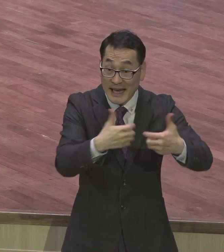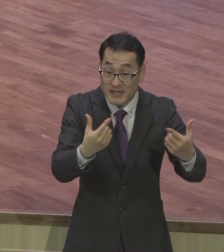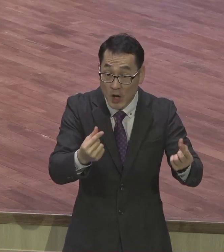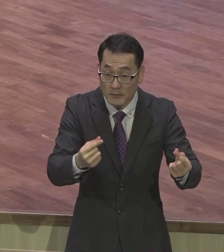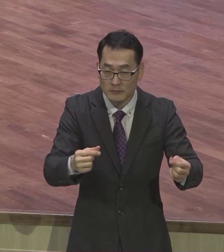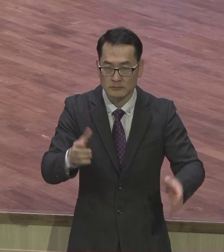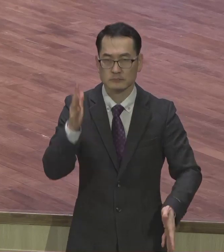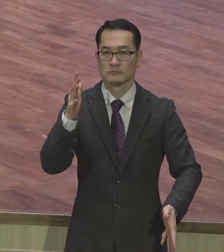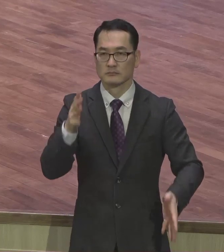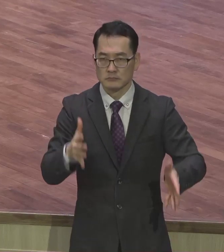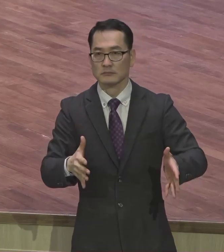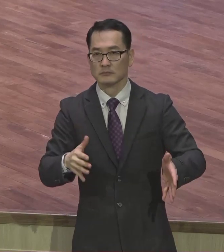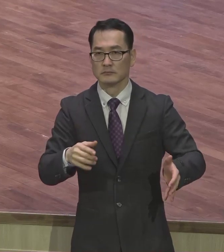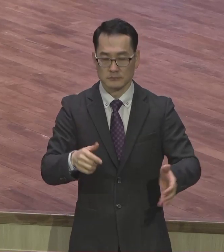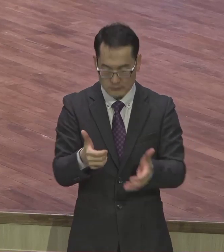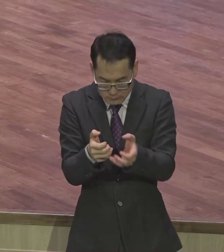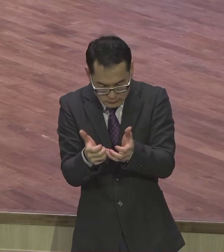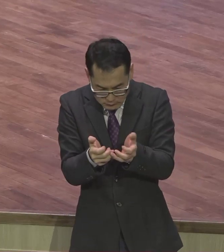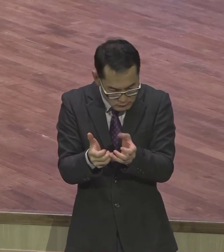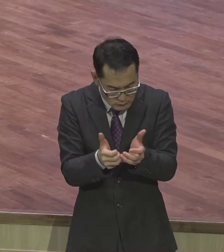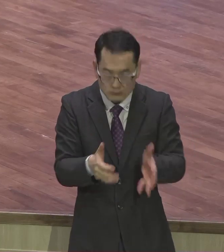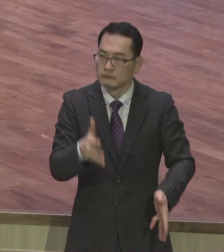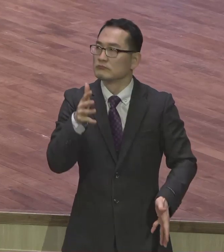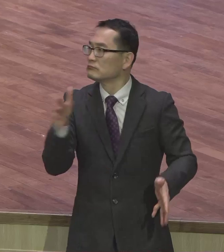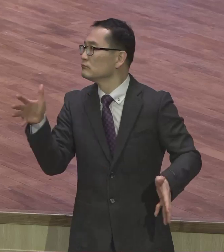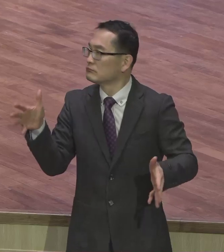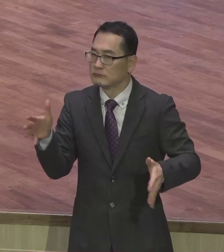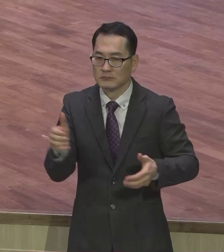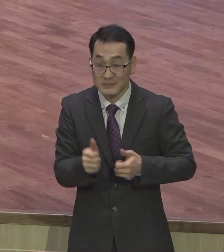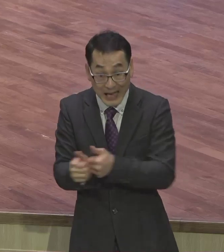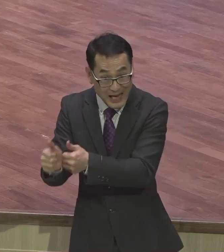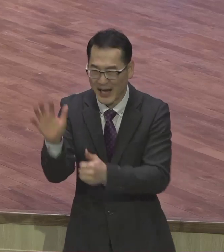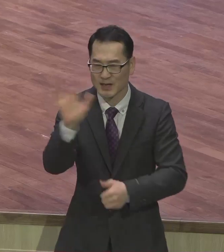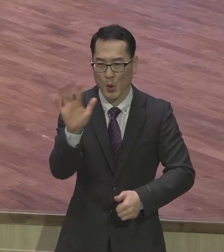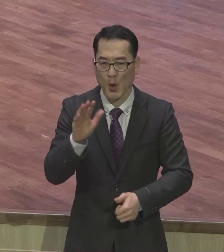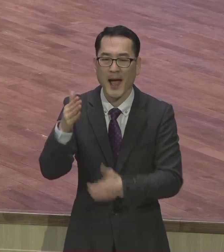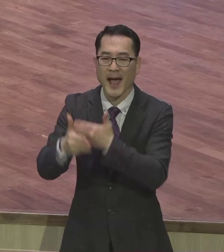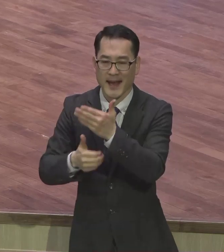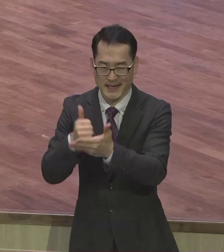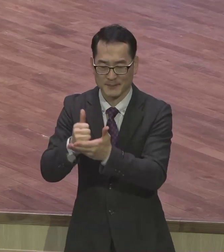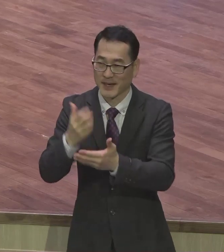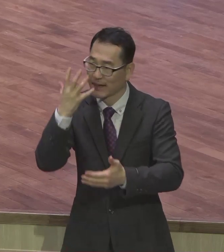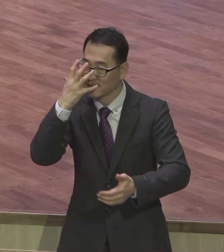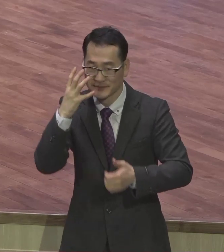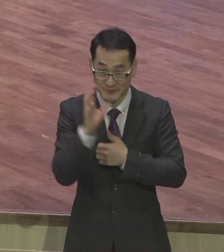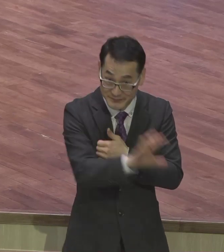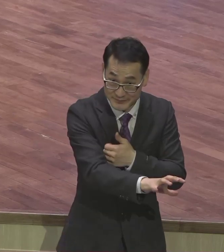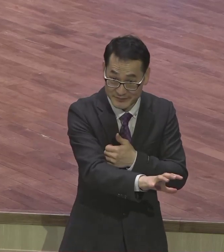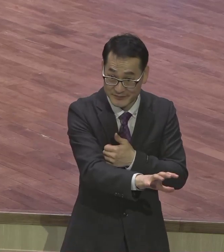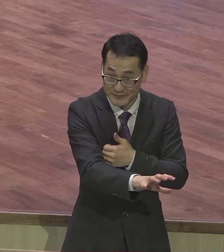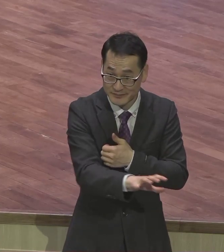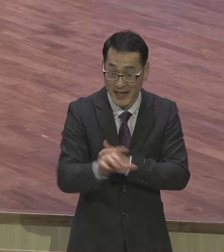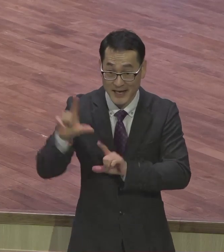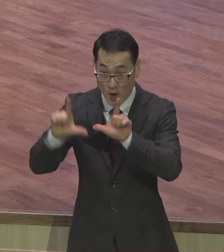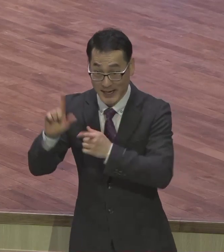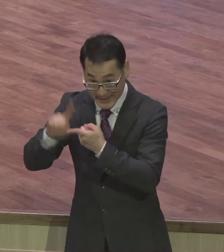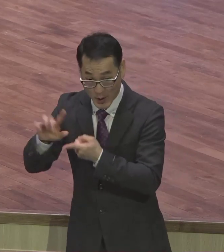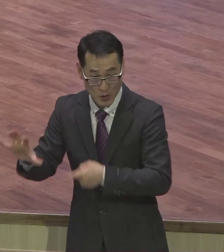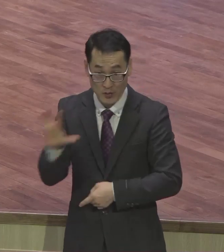짜여진 프로그램에 따라 움직이게 하는 것이 아니에요. 하나님의 형상대로 지원받은 우리를 종교하기 위해서 우리를 통해서